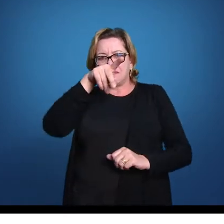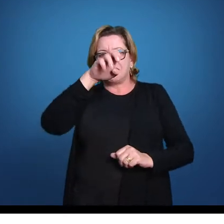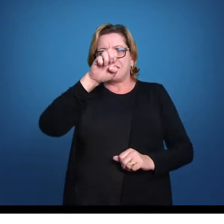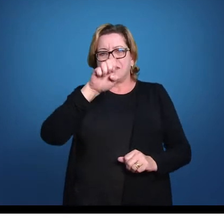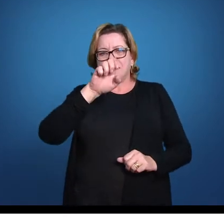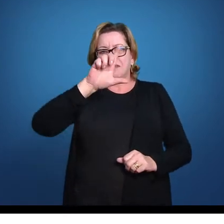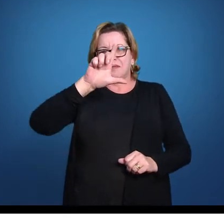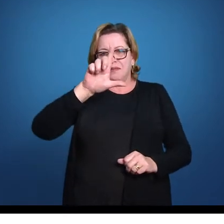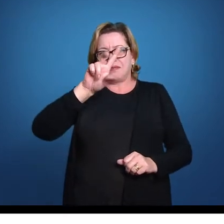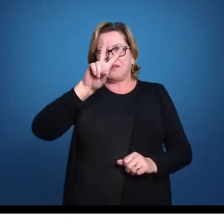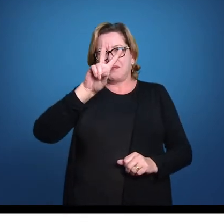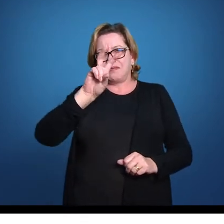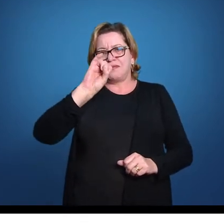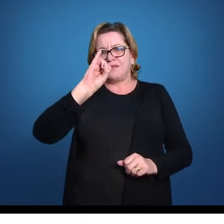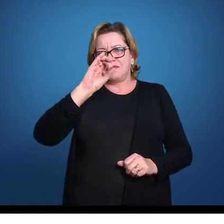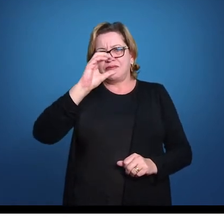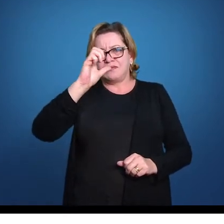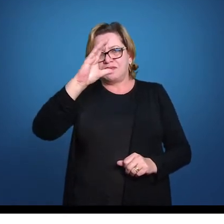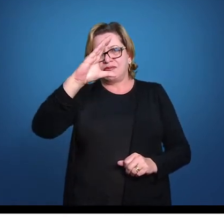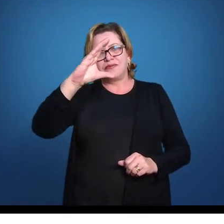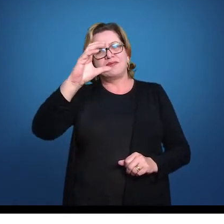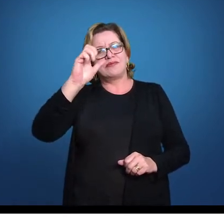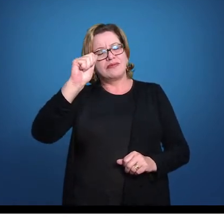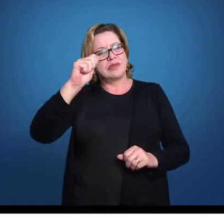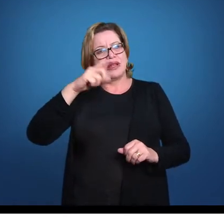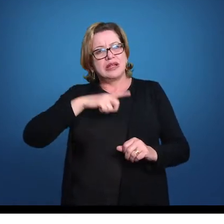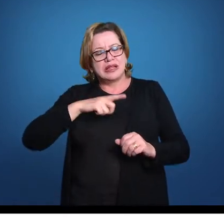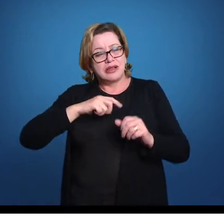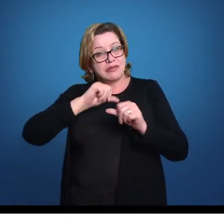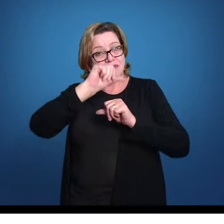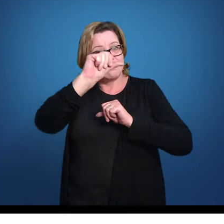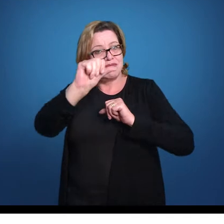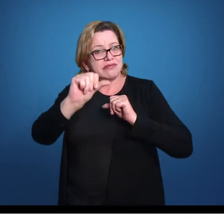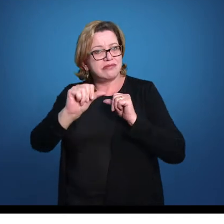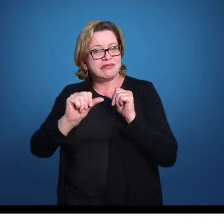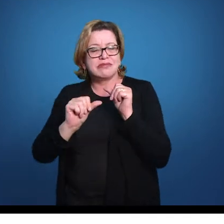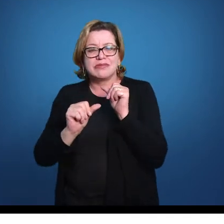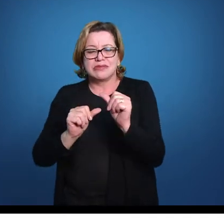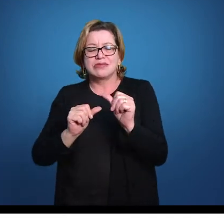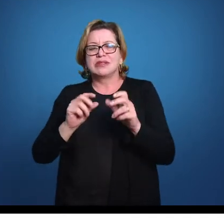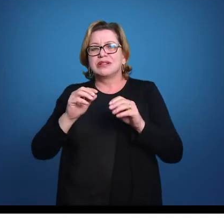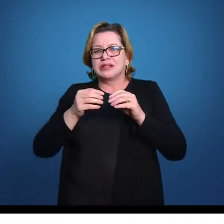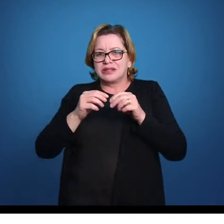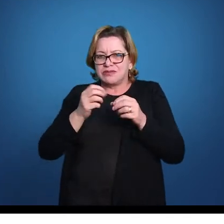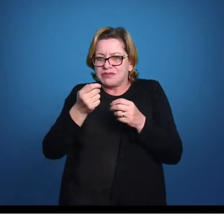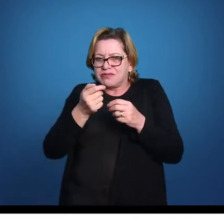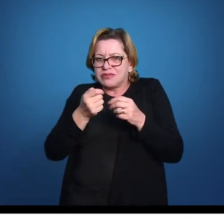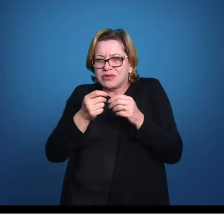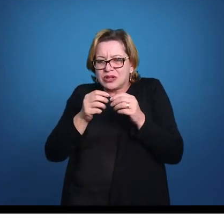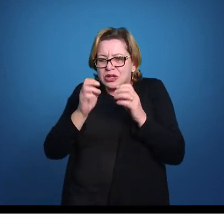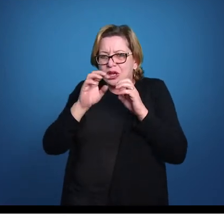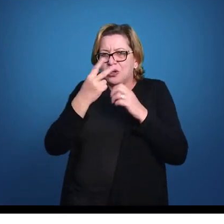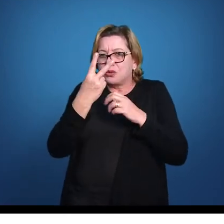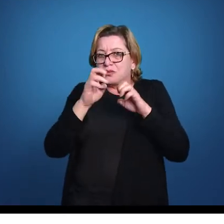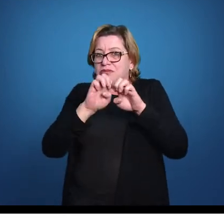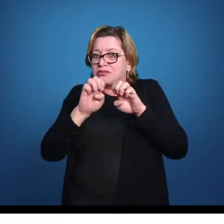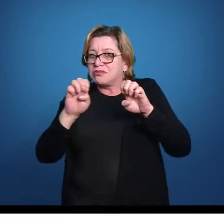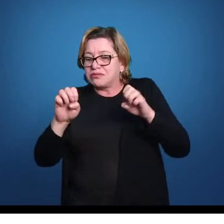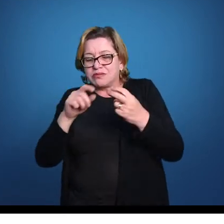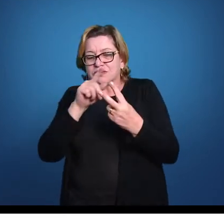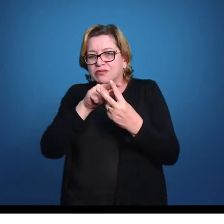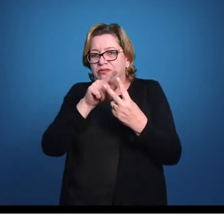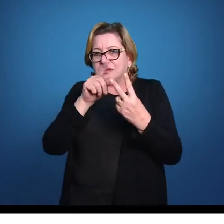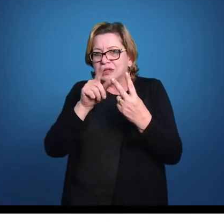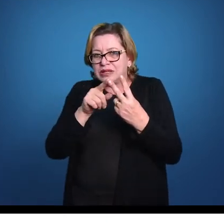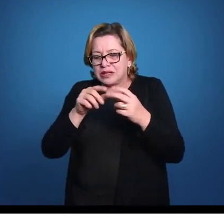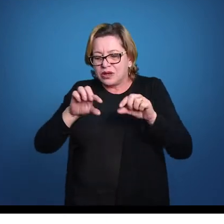pares pélvicas, né? Que é uma modificaçãozinha dessa nadadeira, onde aparecem duas estruturas em forma de tubo,